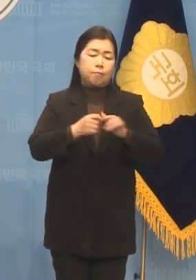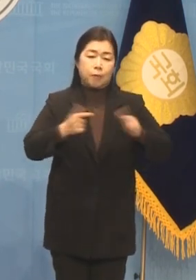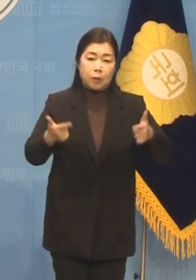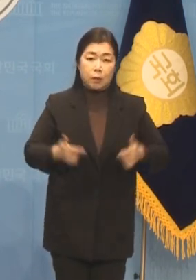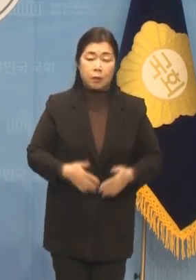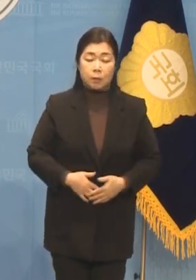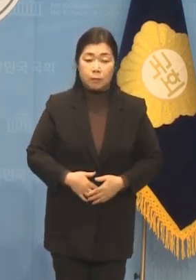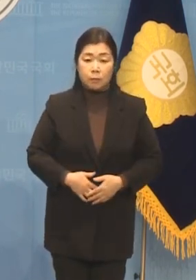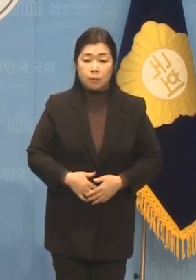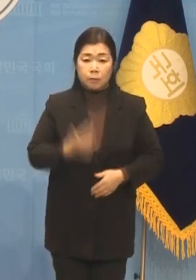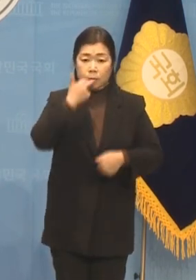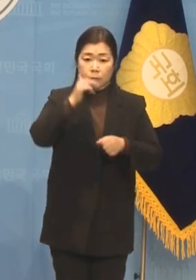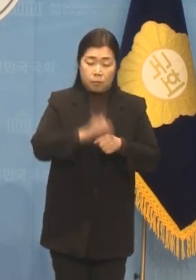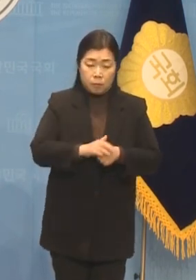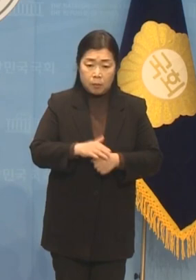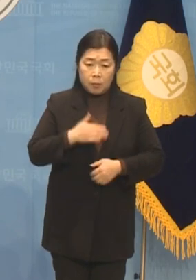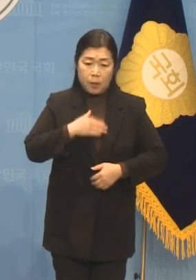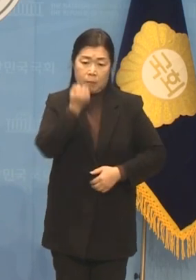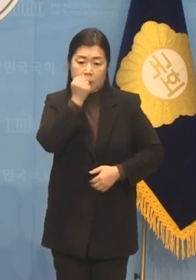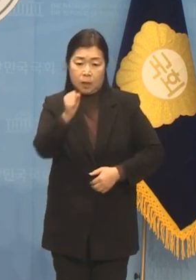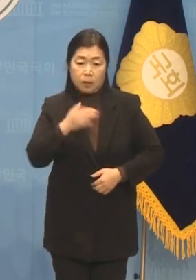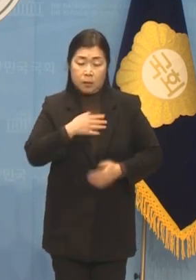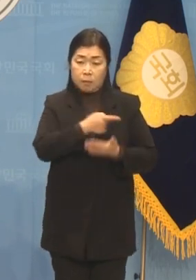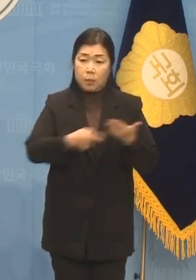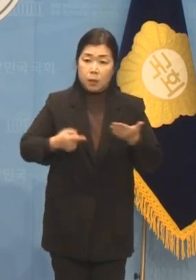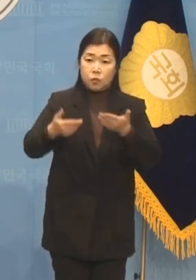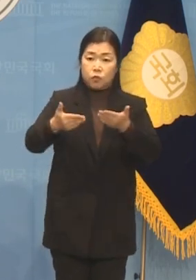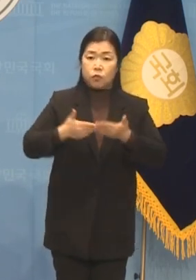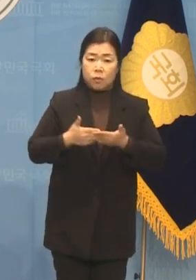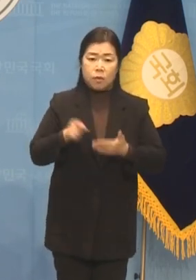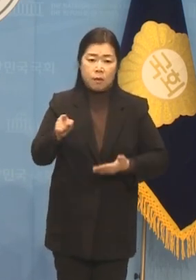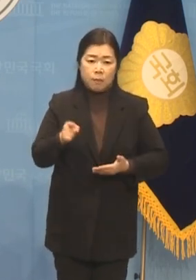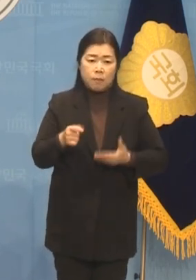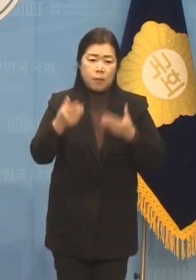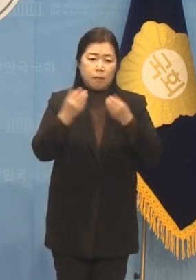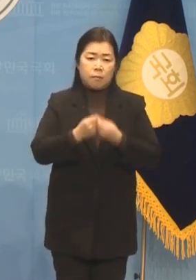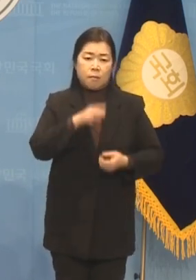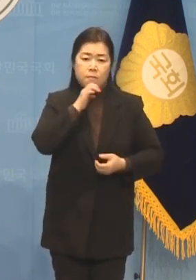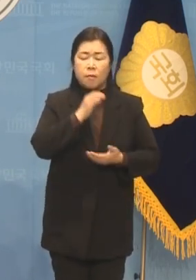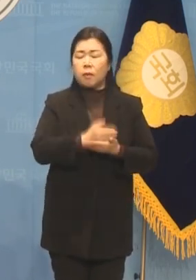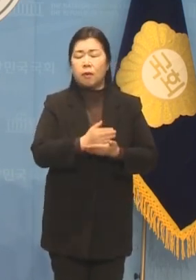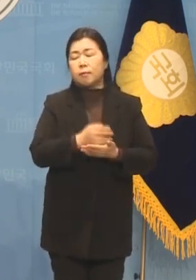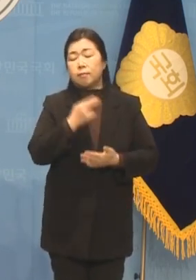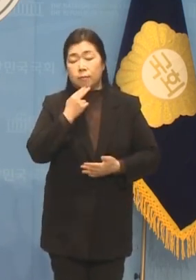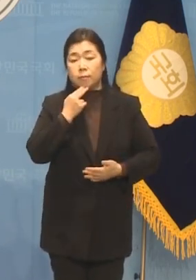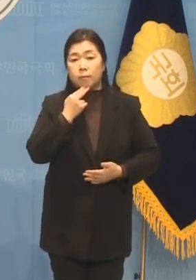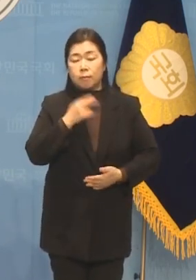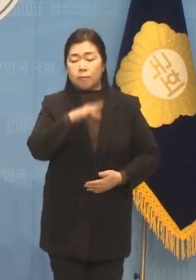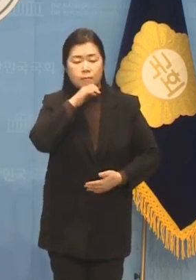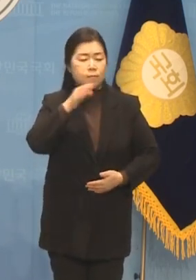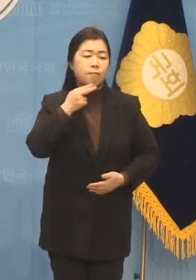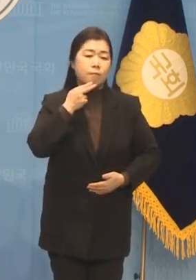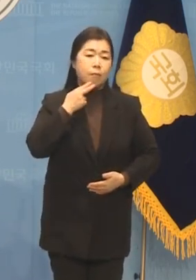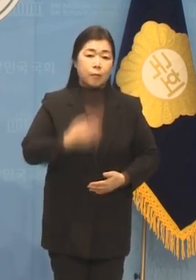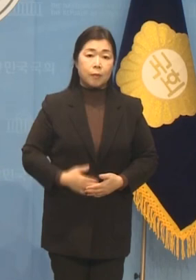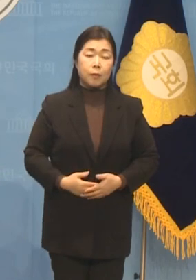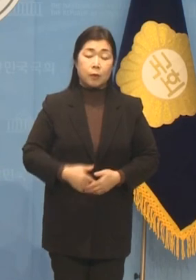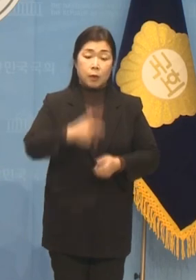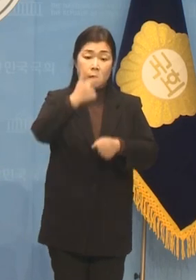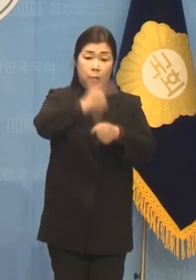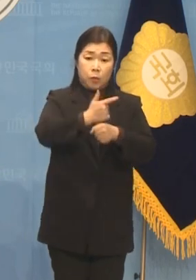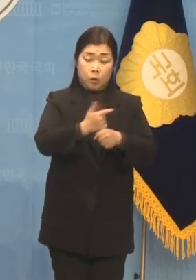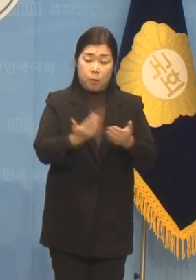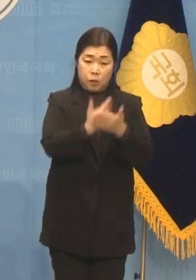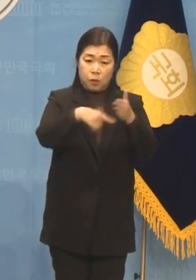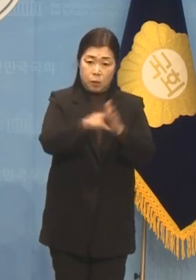부당한 낙인과 불리함을 탓하지 않겠습니다. 남양주의 남양주 발전을 위해